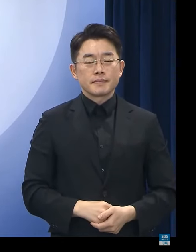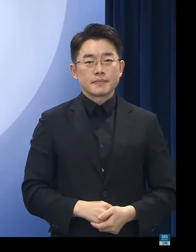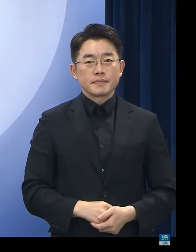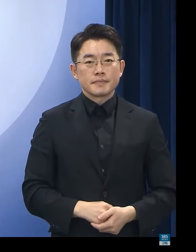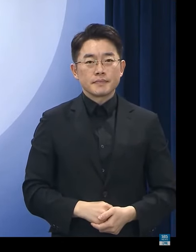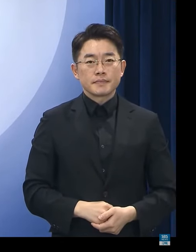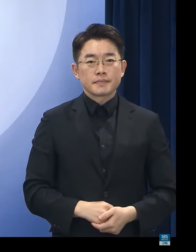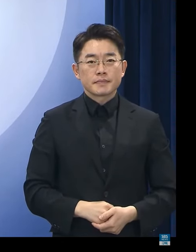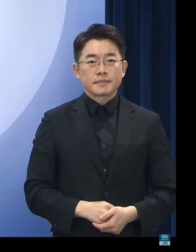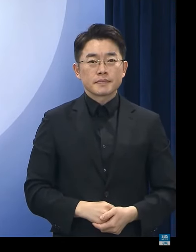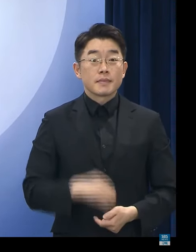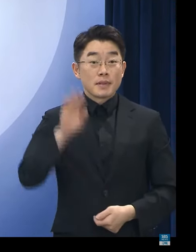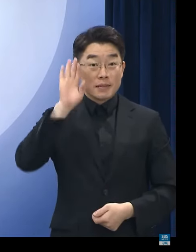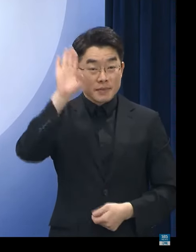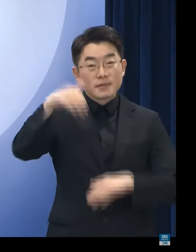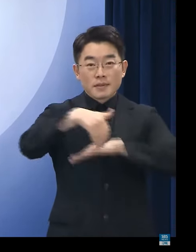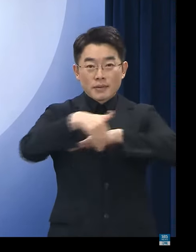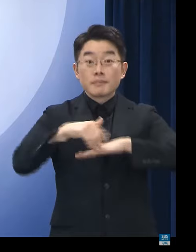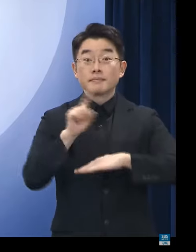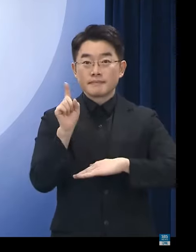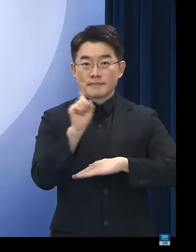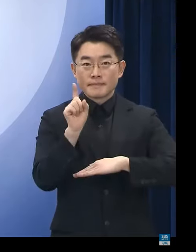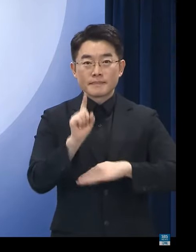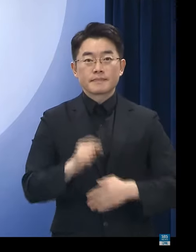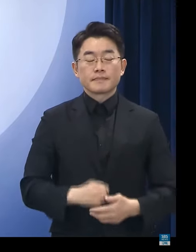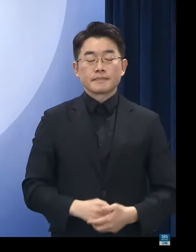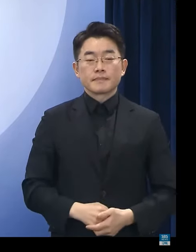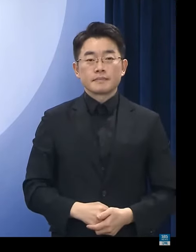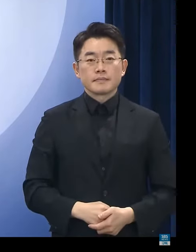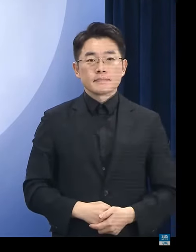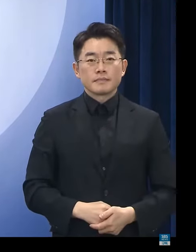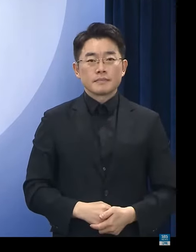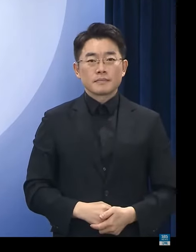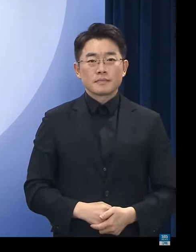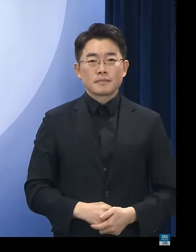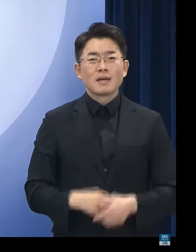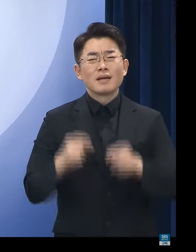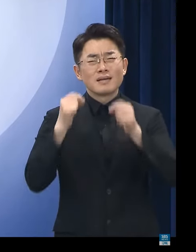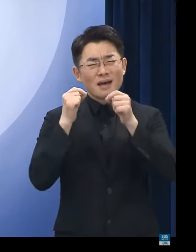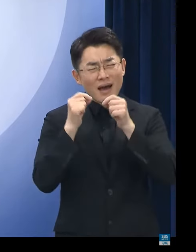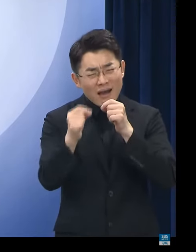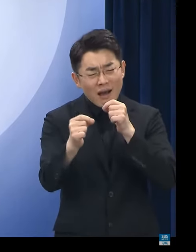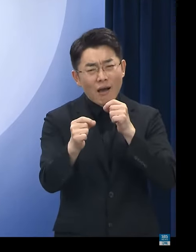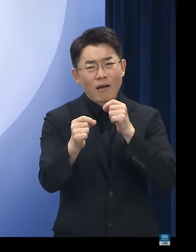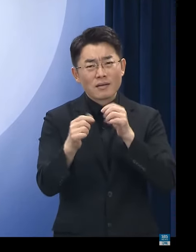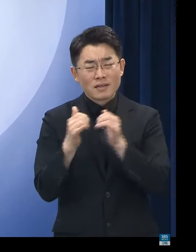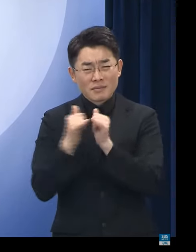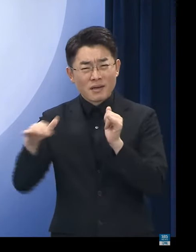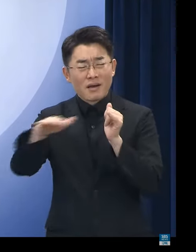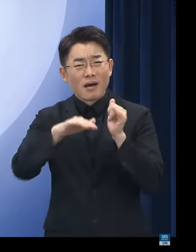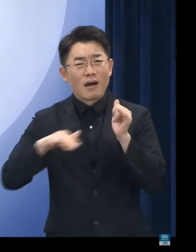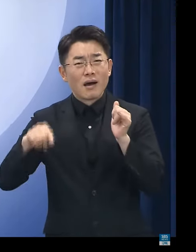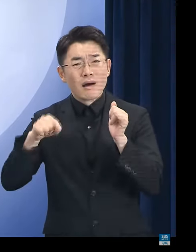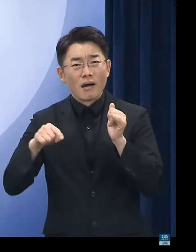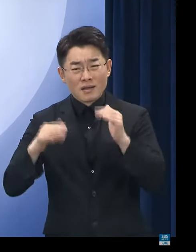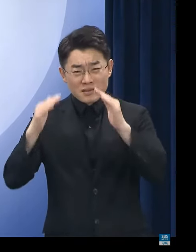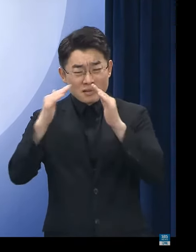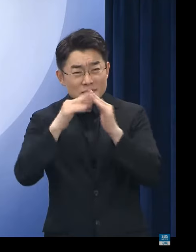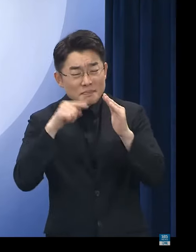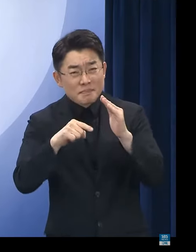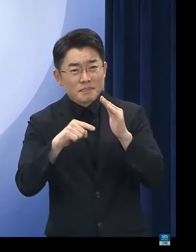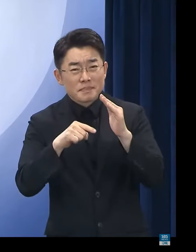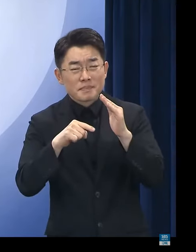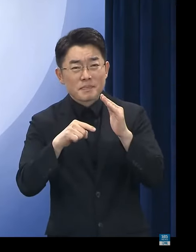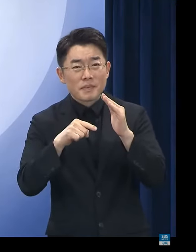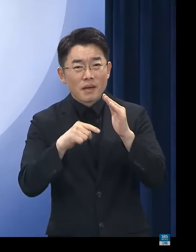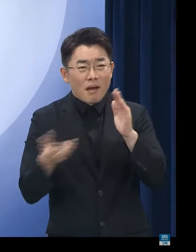향후 계획입니다. 전세사기는 국민의 삶의 터전을 파괴하고